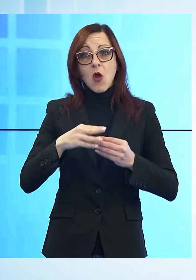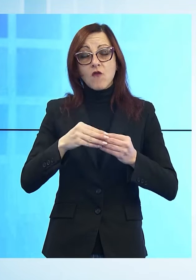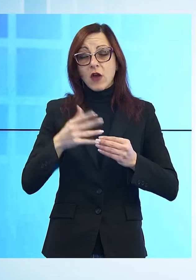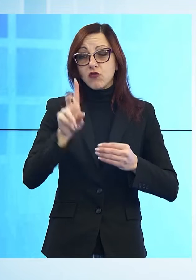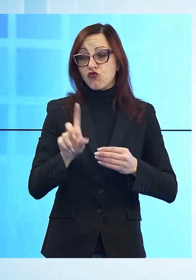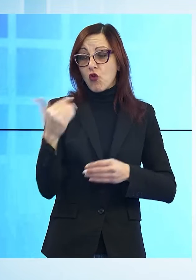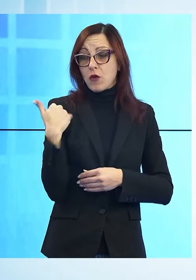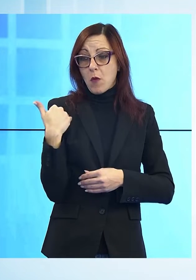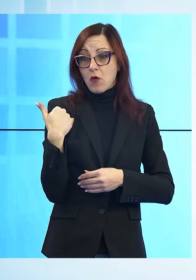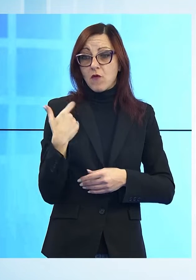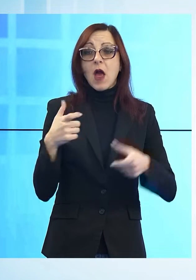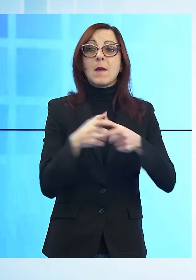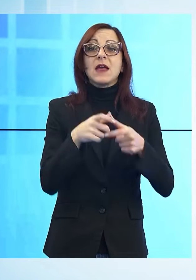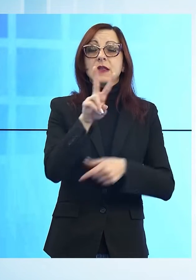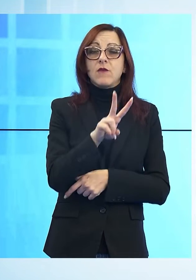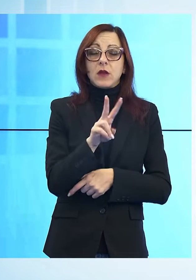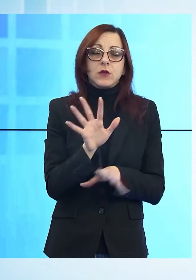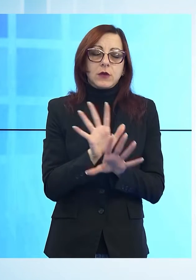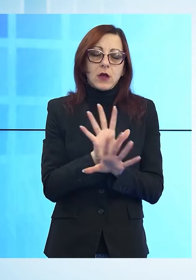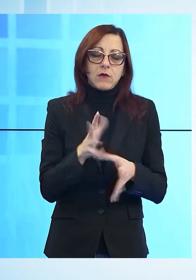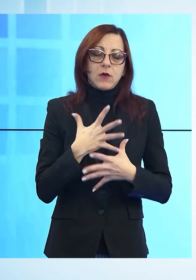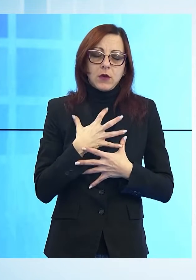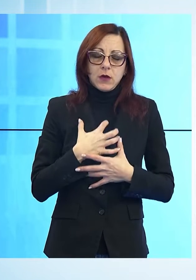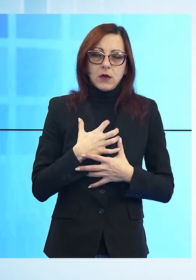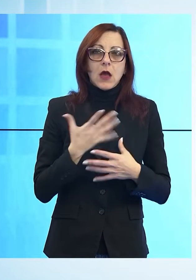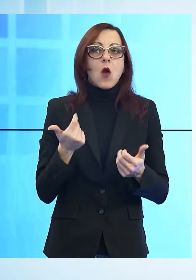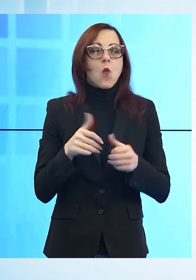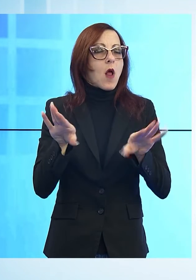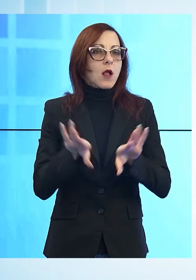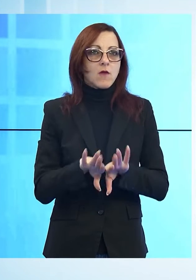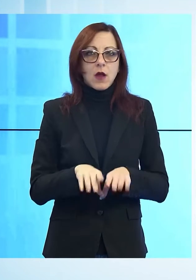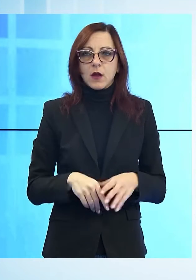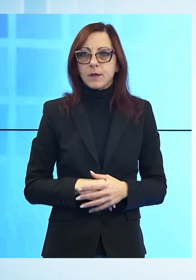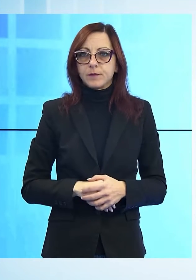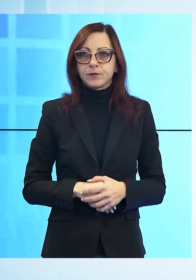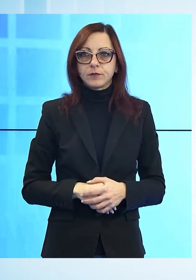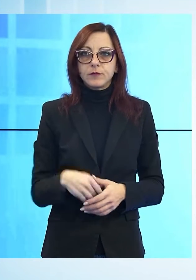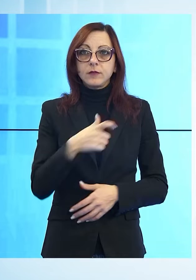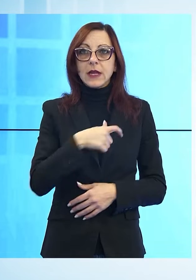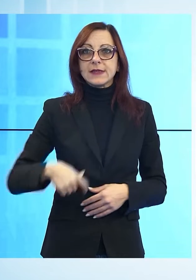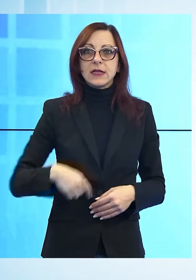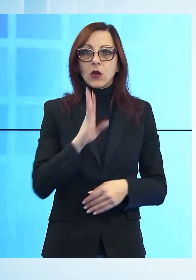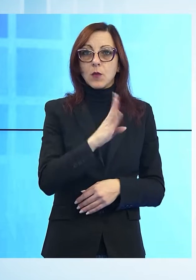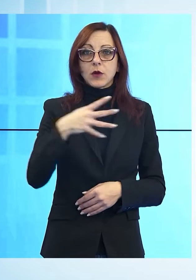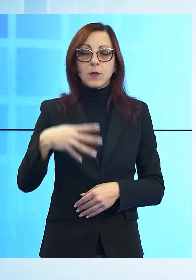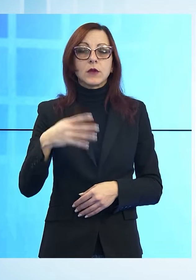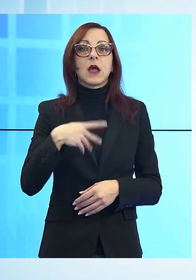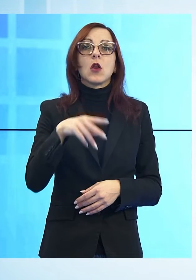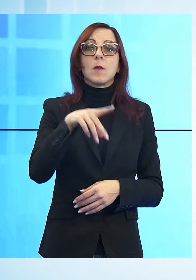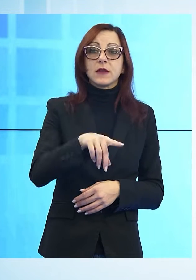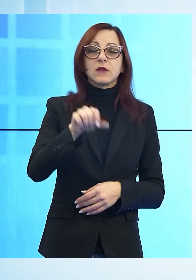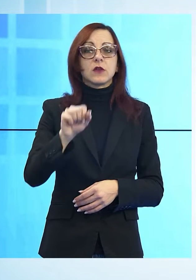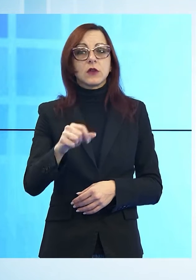comunità di Val d'Ottavo, dove abita la famiglia, e di tutta la valle. Ha presa la notizia il sindaco di Borgo Ammozzano, Patrizio Andreucetti, ha